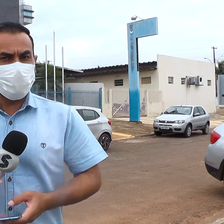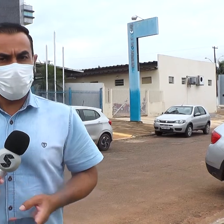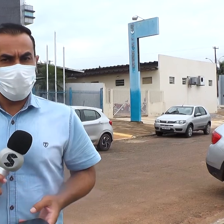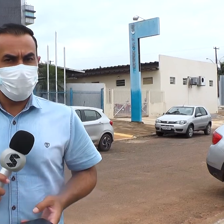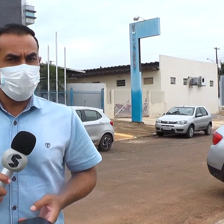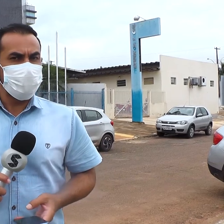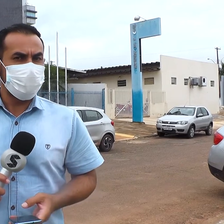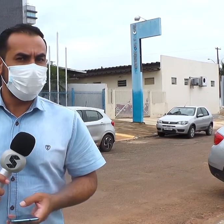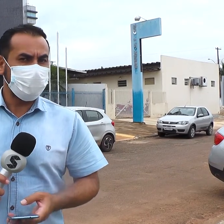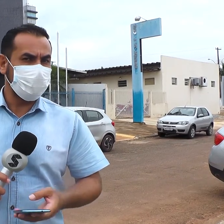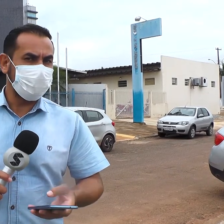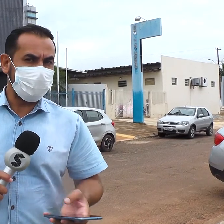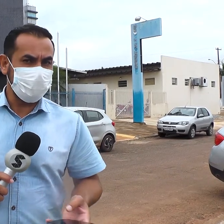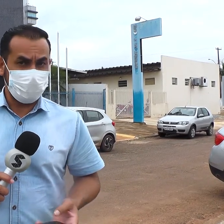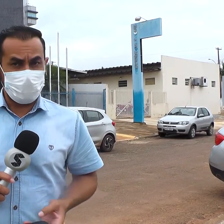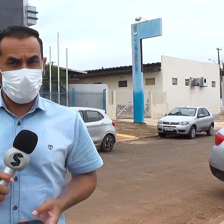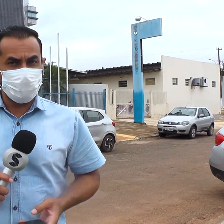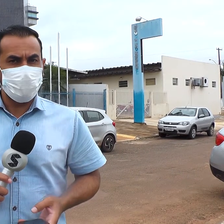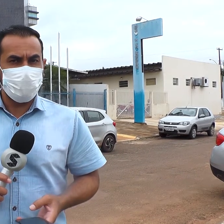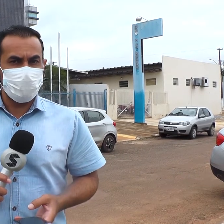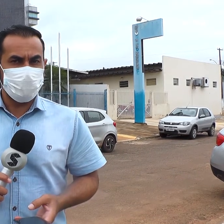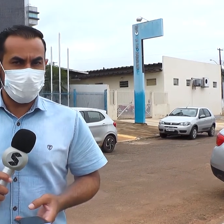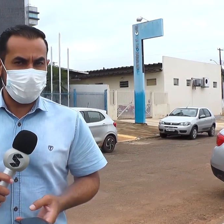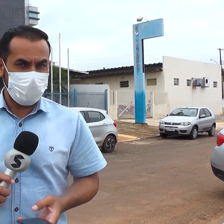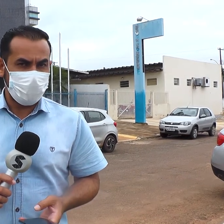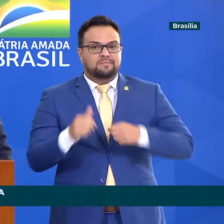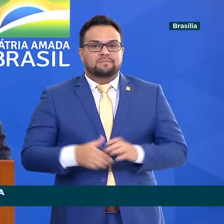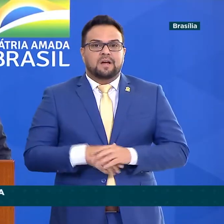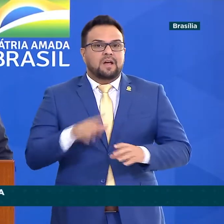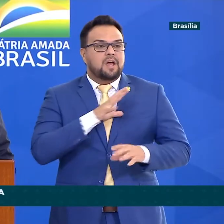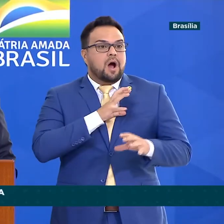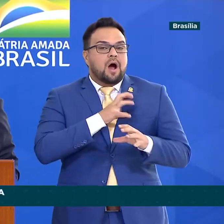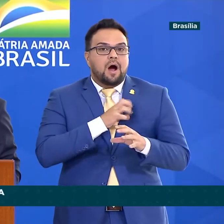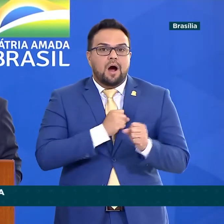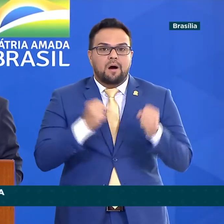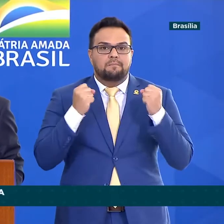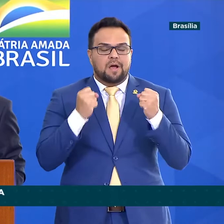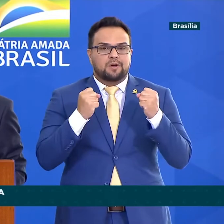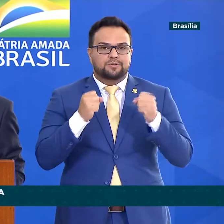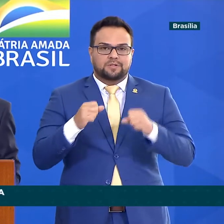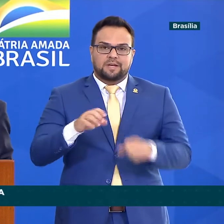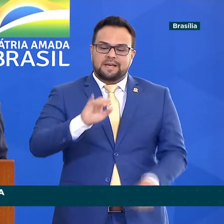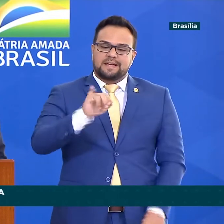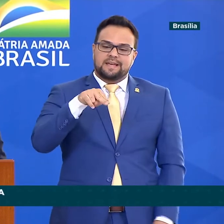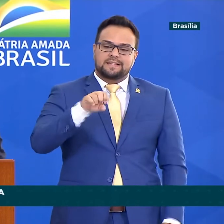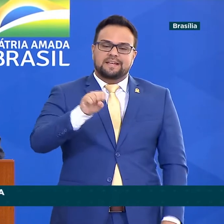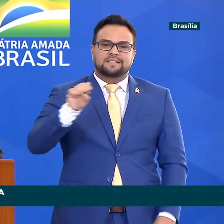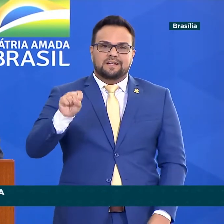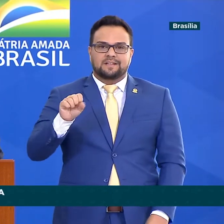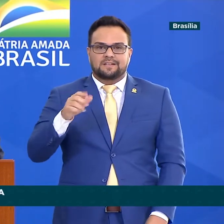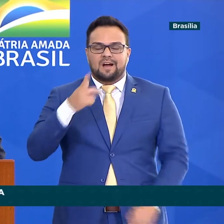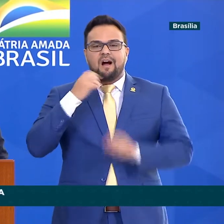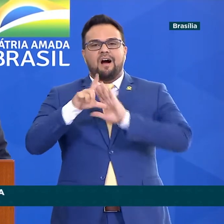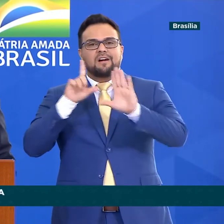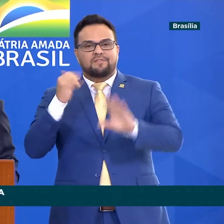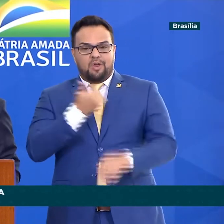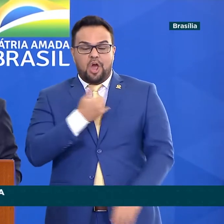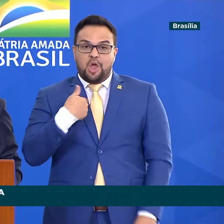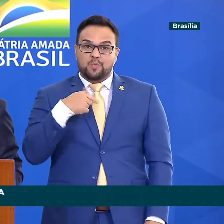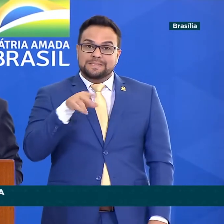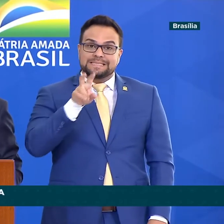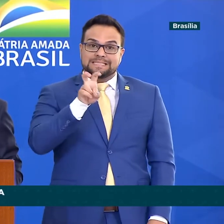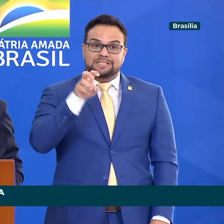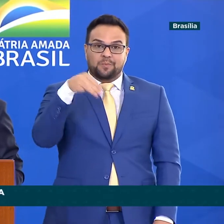O presidente do Instituto Nacional de Seguro Social, o INSS, José Carlos Oliveira, informou que os